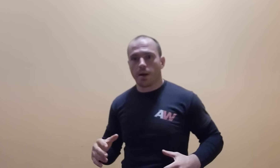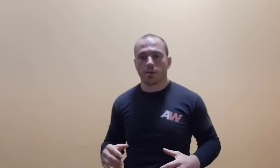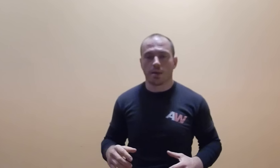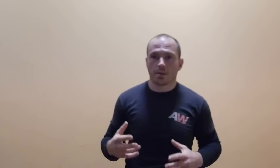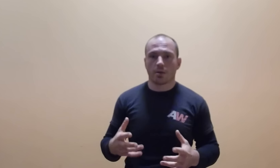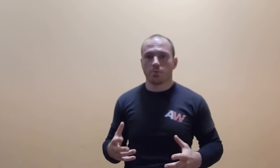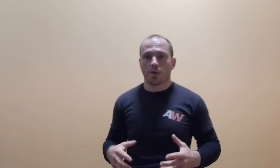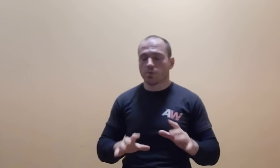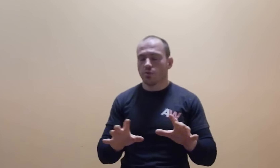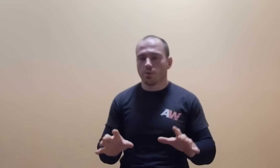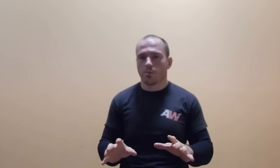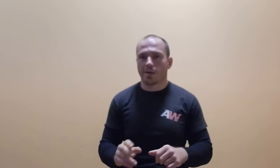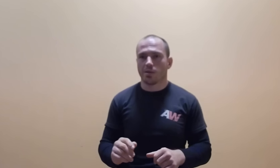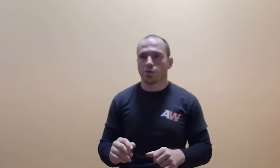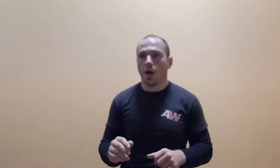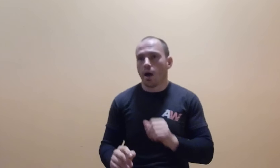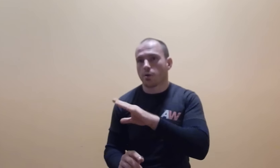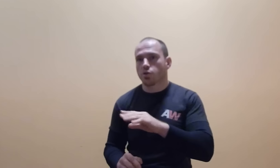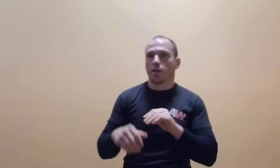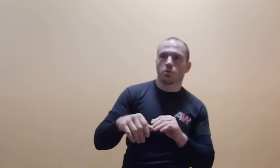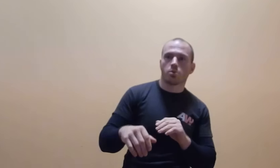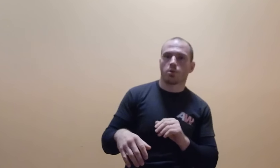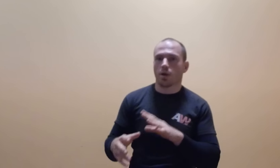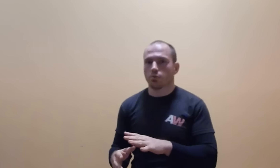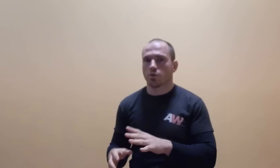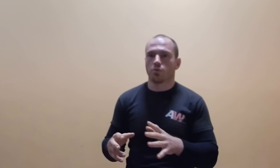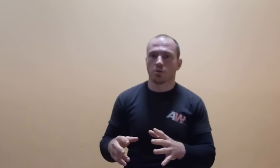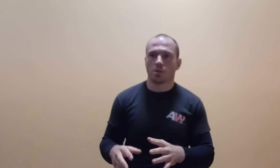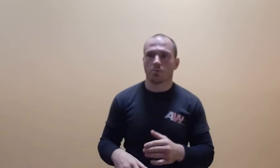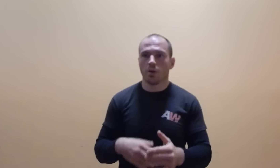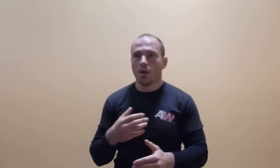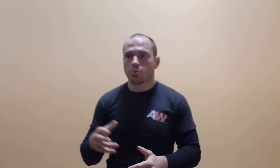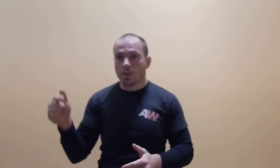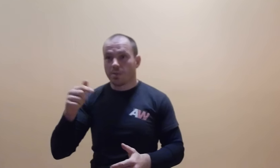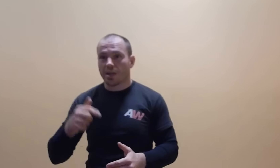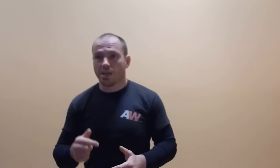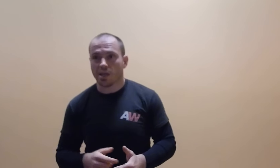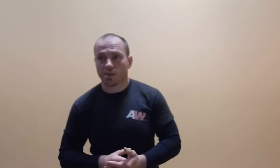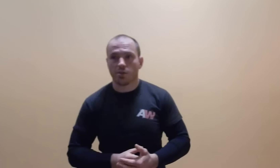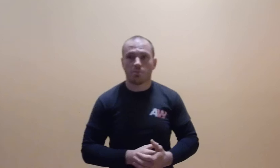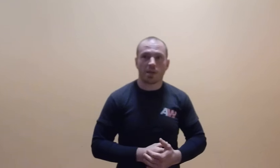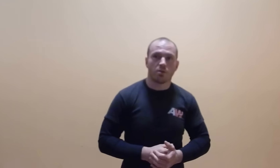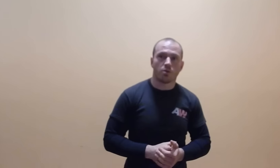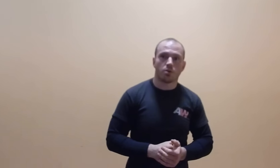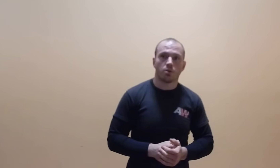bach, tak, taką i taką, swoją jedną akcję, nie, że a jak ruszę tak, to zrobię to, a jak ruszę tu, to zrobię tamto. Przypominamy nagrania, trening oparty o